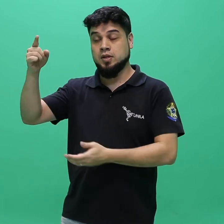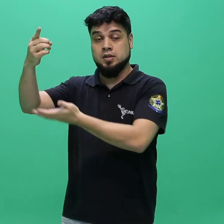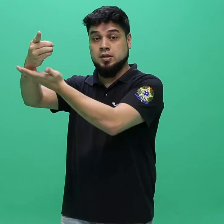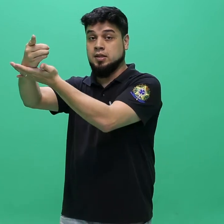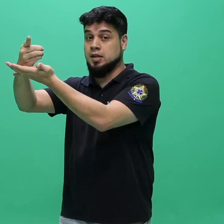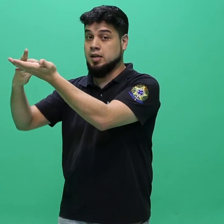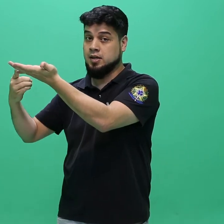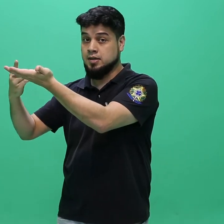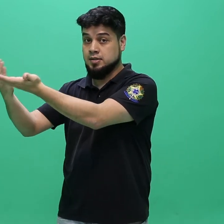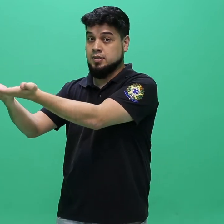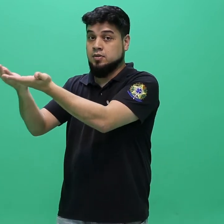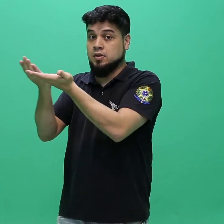origem do candidato.